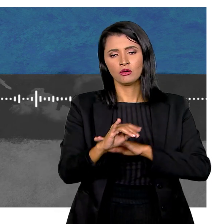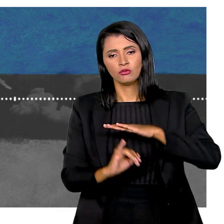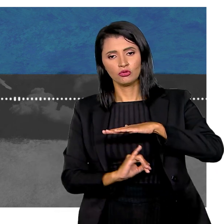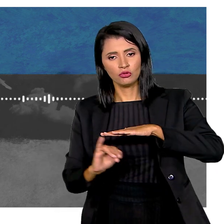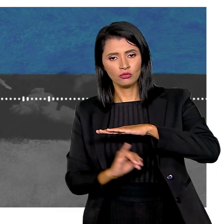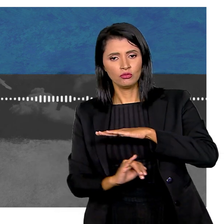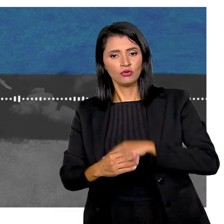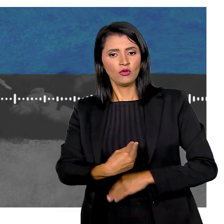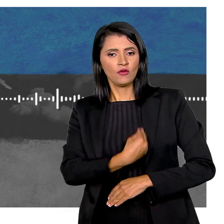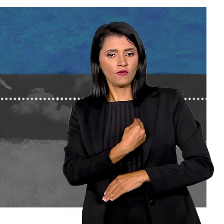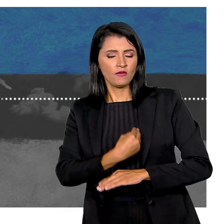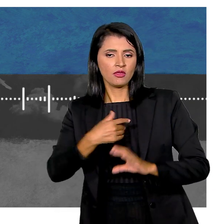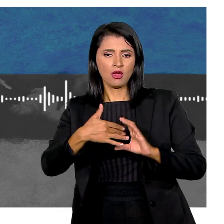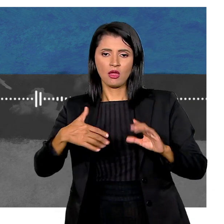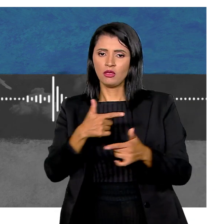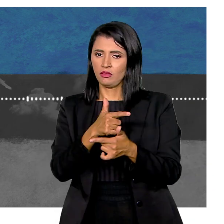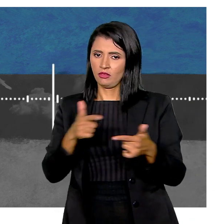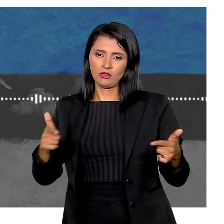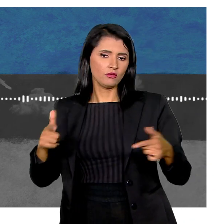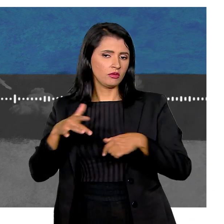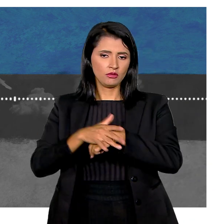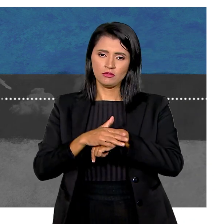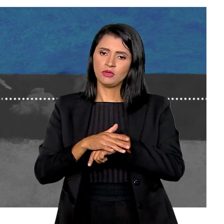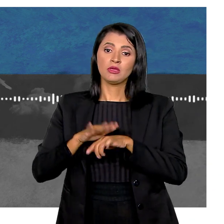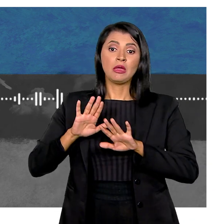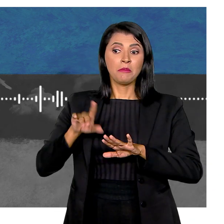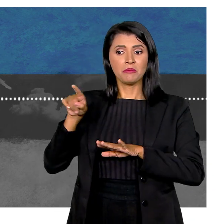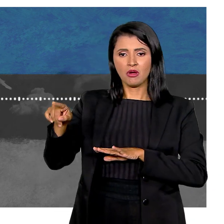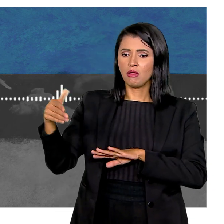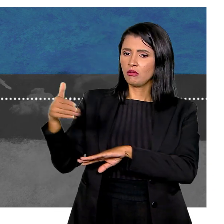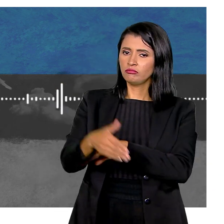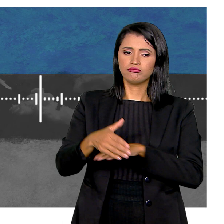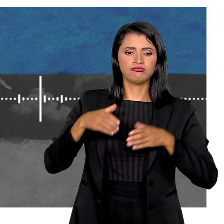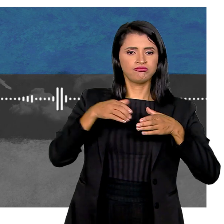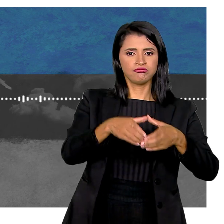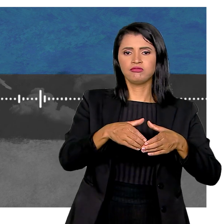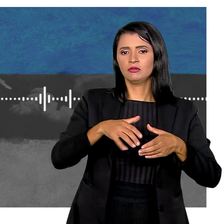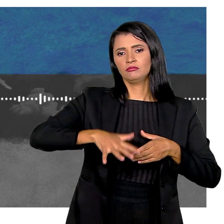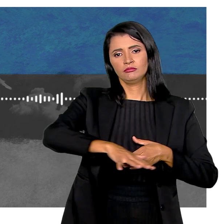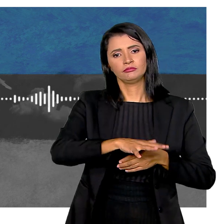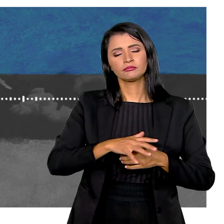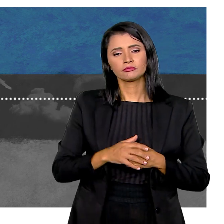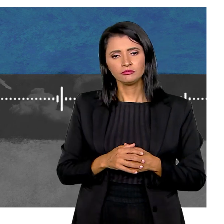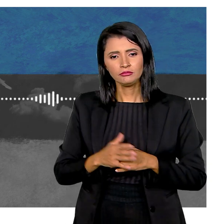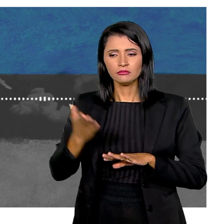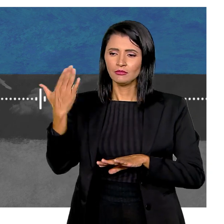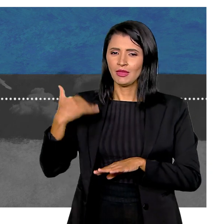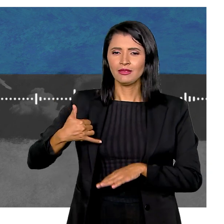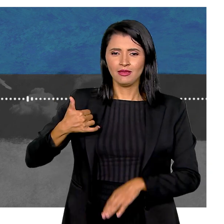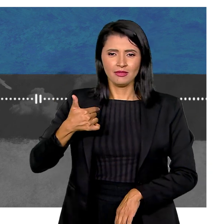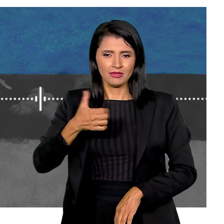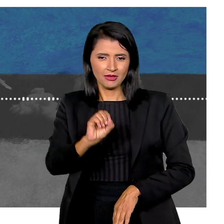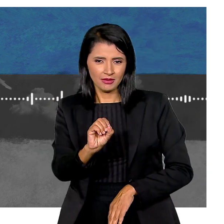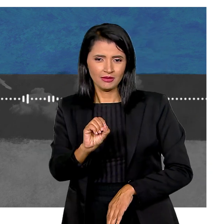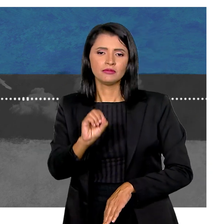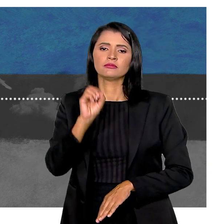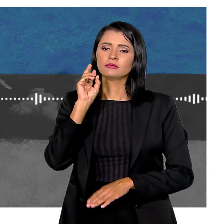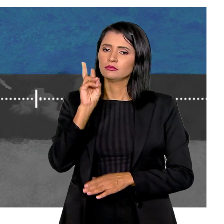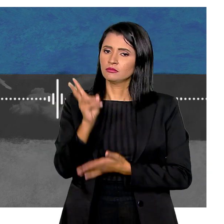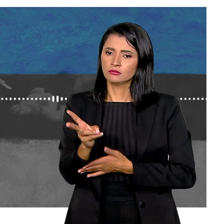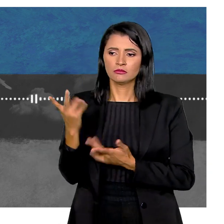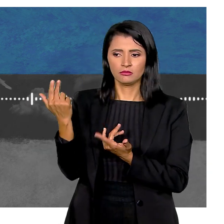de comunicação do Instituto Vidas Raras E não tem doença rara Mas ela está totalmente envolvida nesse mundo Quando tinha só 10